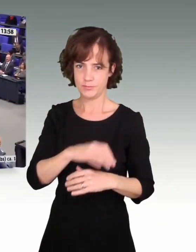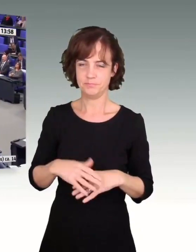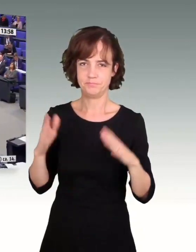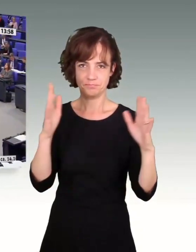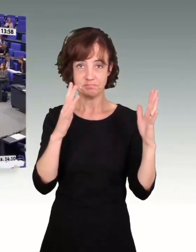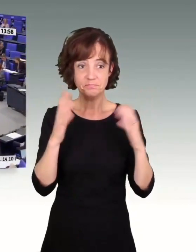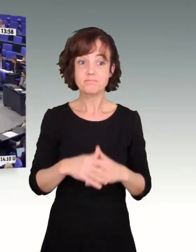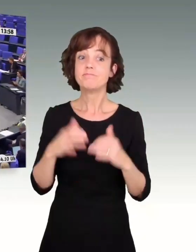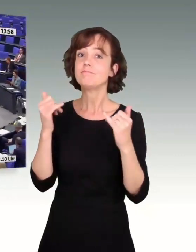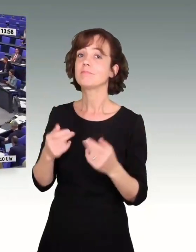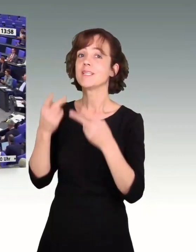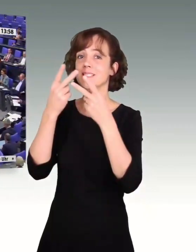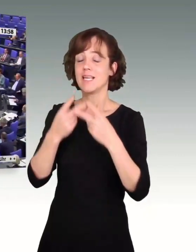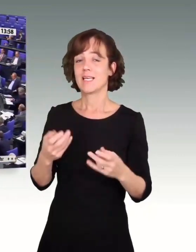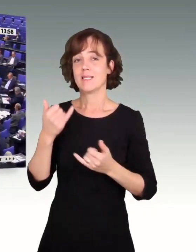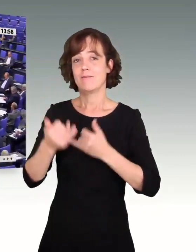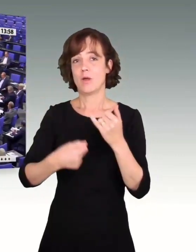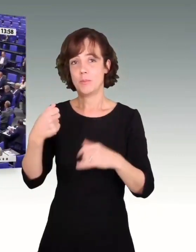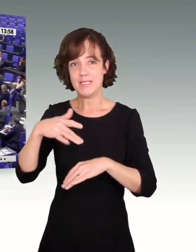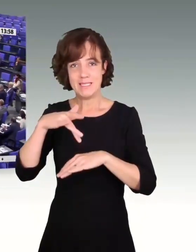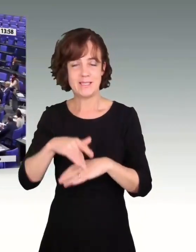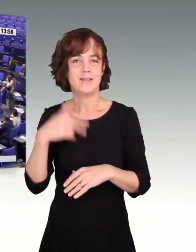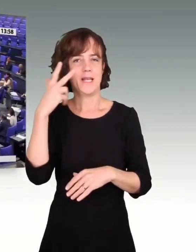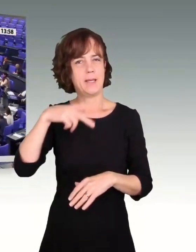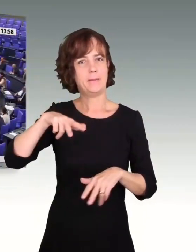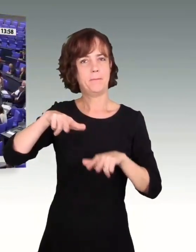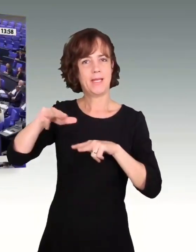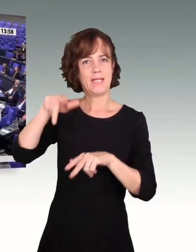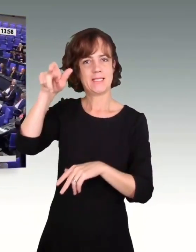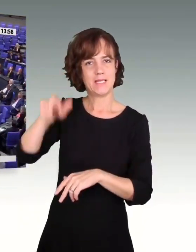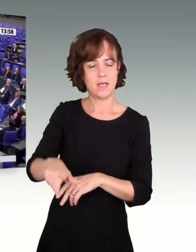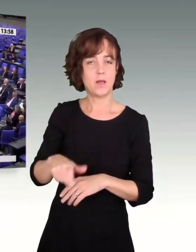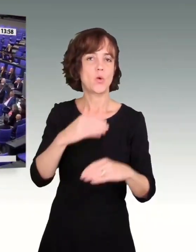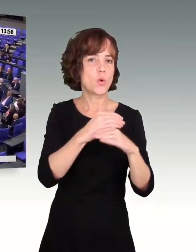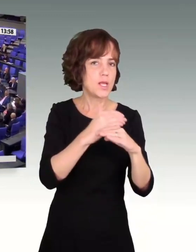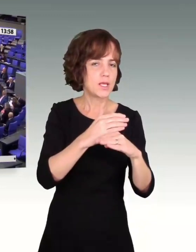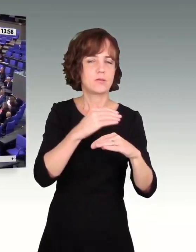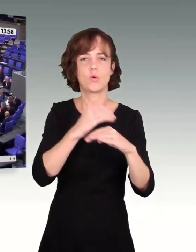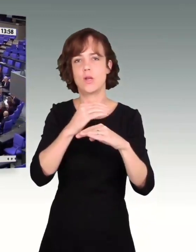Ja, sehr geehrte Frau Präsidentin, Herr Minister, Kolleginnen und Kollegen!